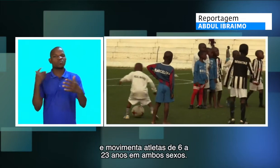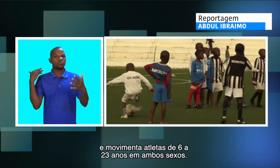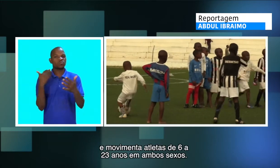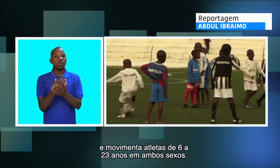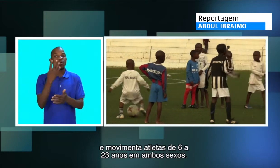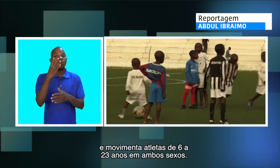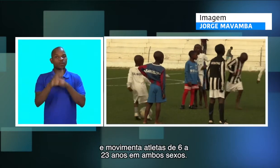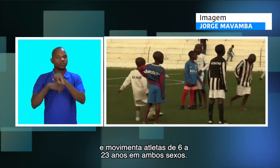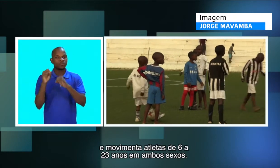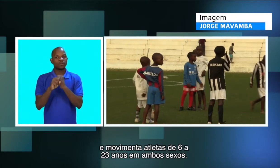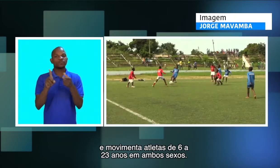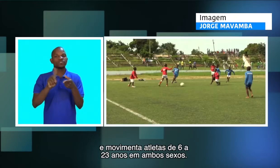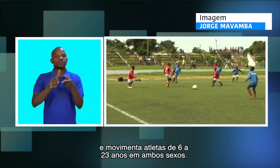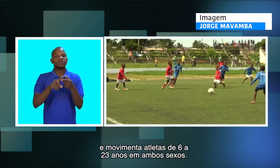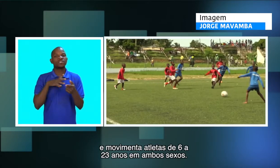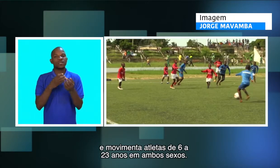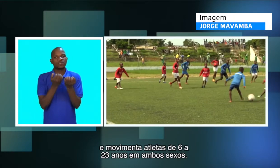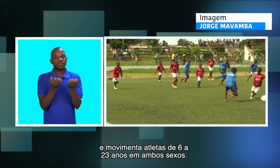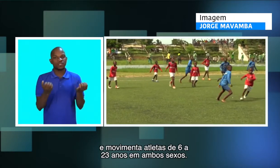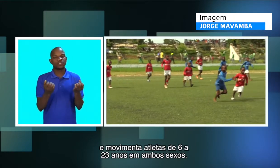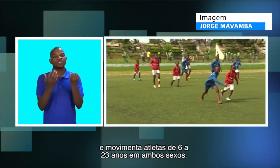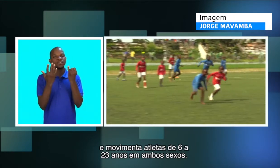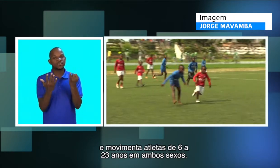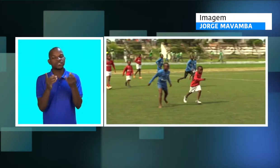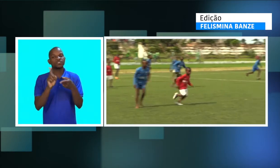de 6 a 23 anos em ambos os sexos.